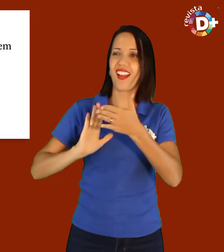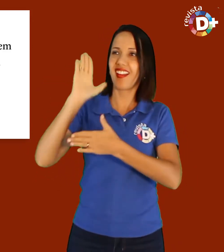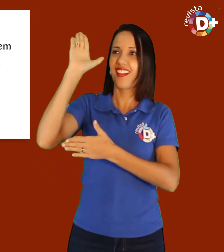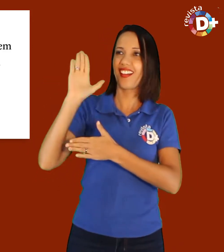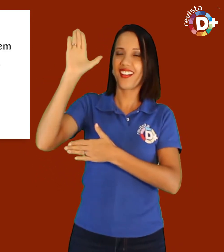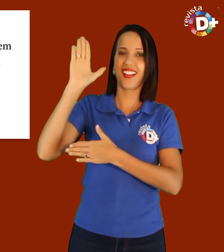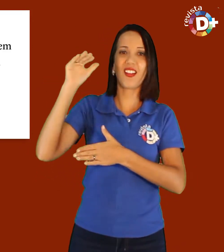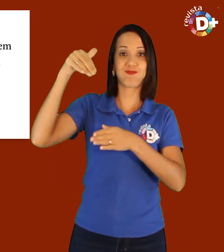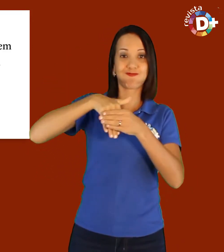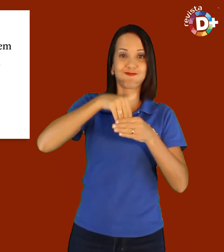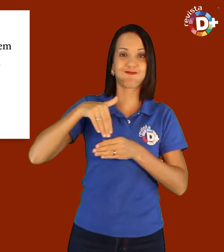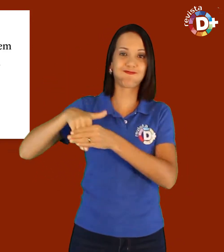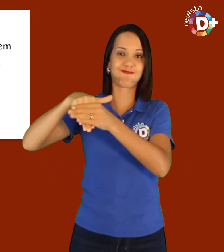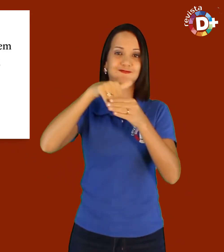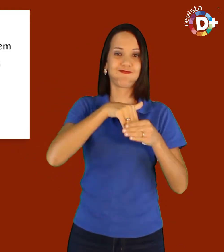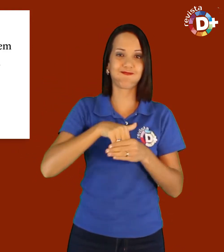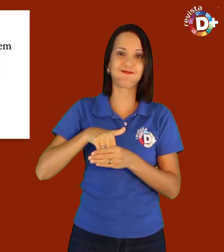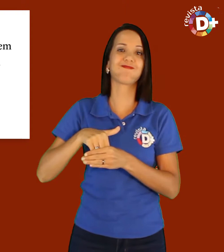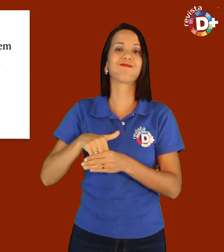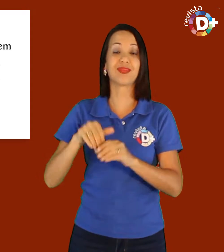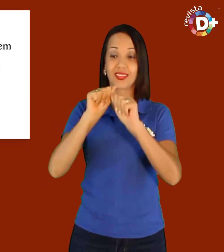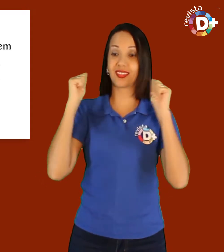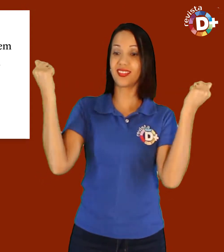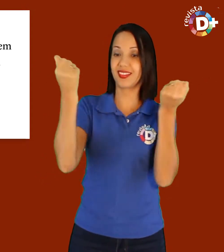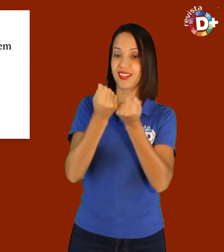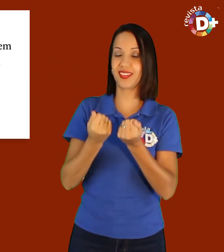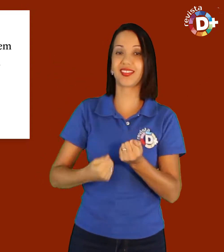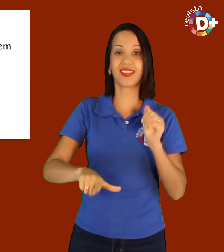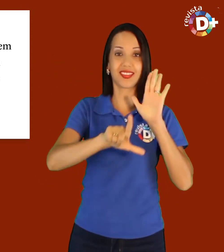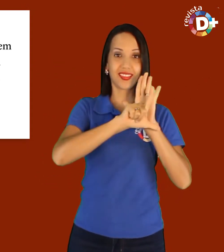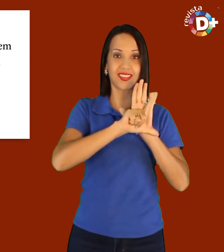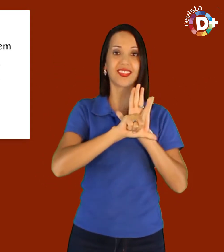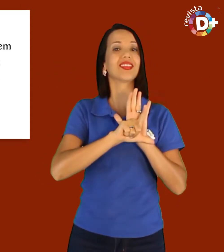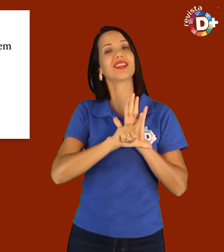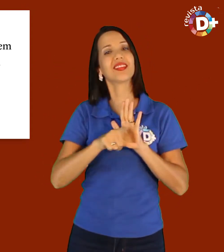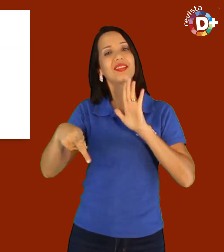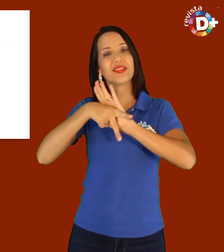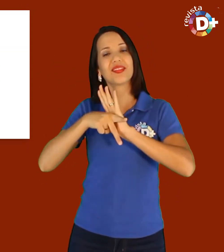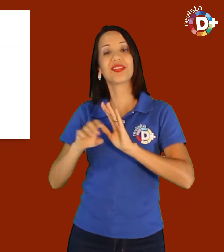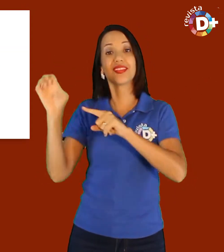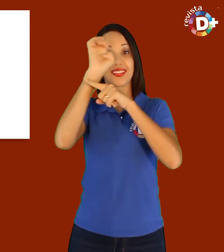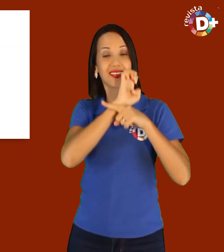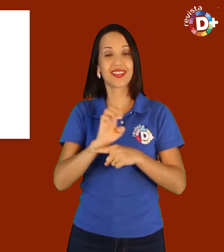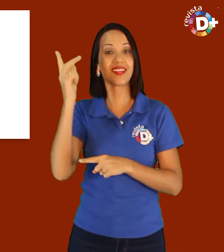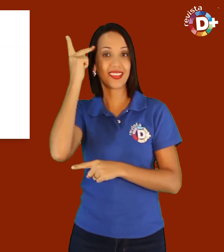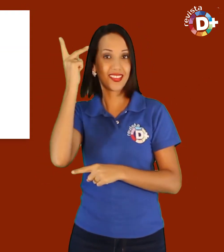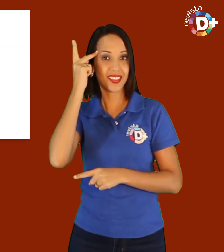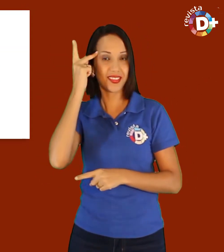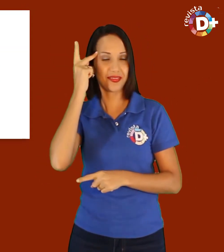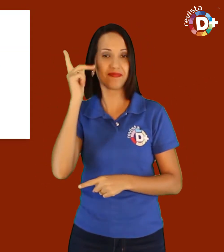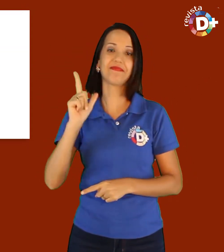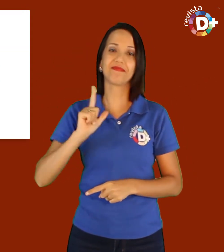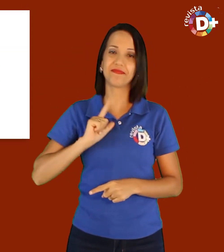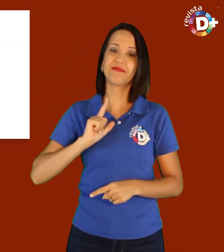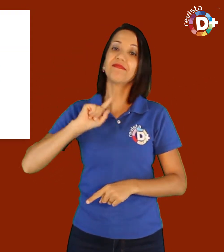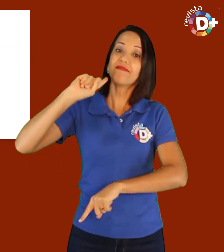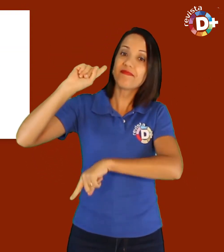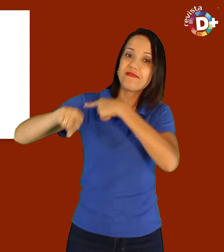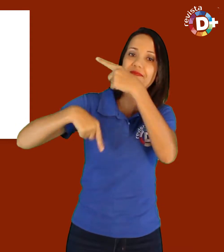das mulheres mais votadas para a Assembleia Legislativa de São Paulo, a LESP. Em 1996, fui candidata